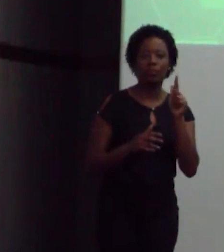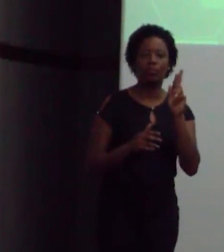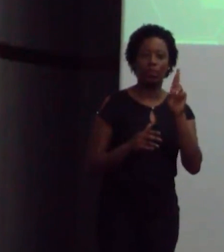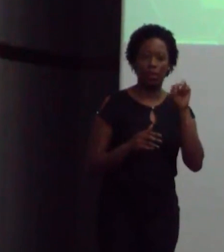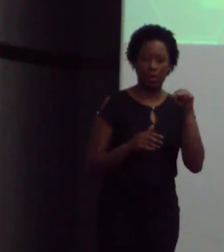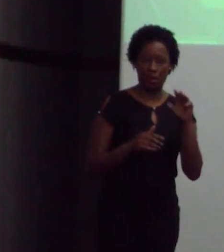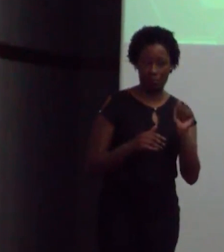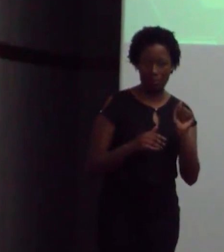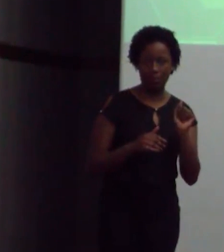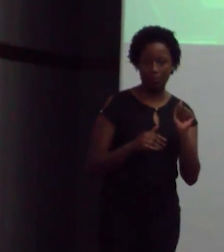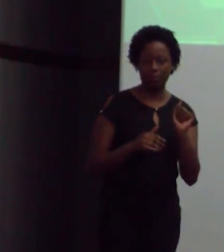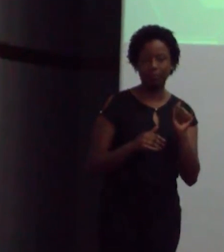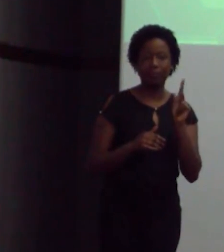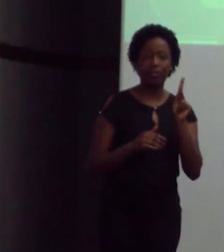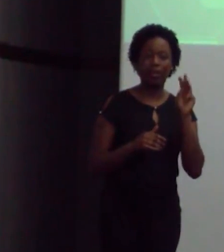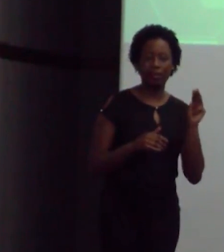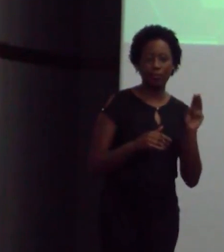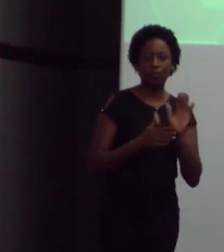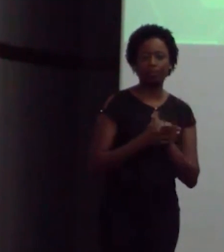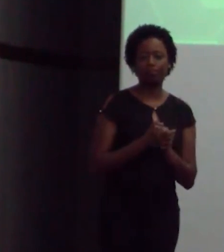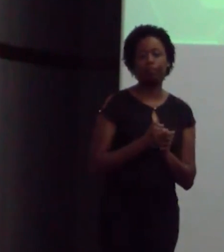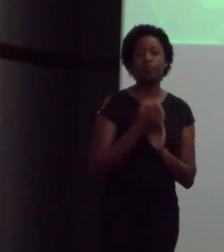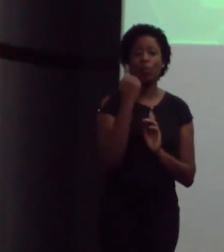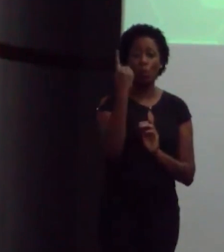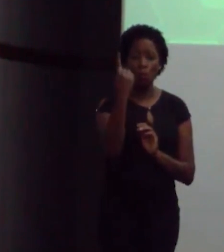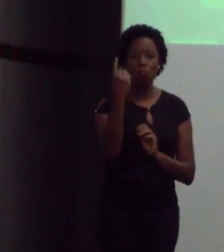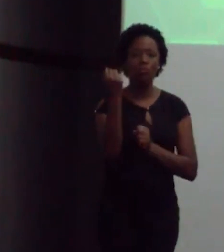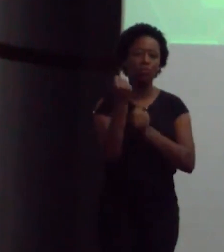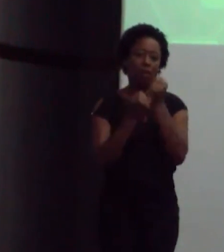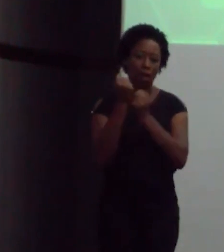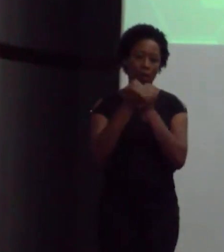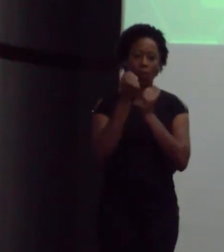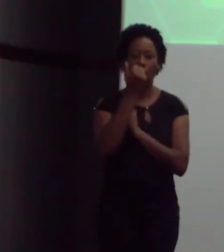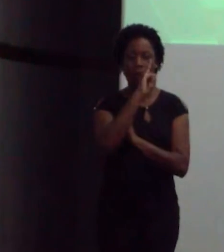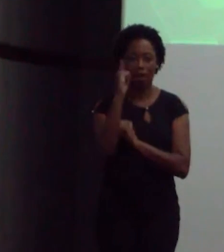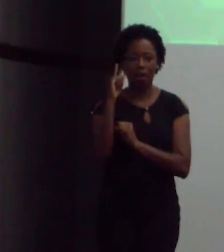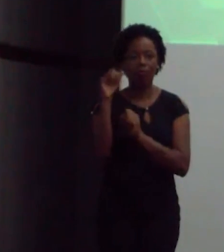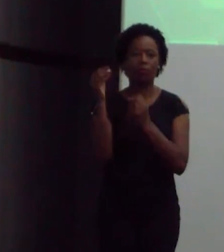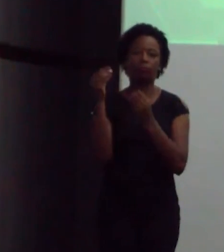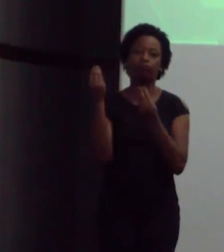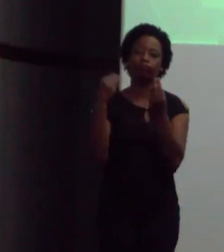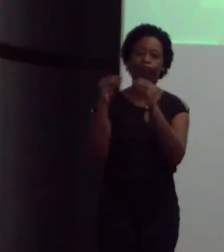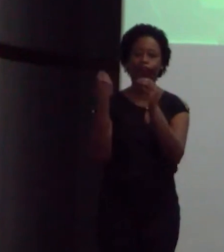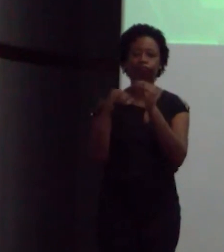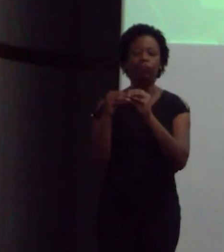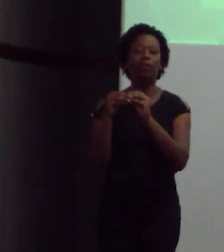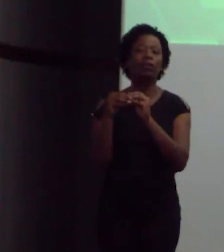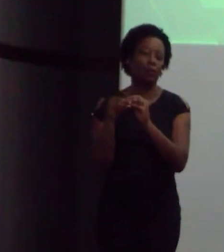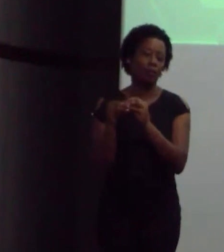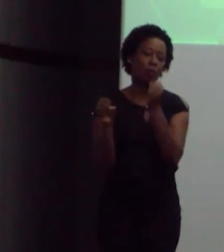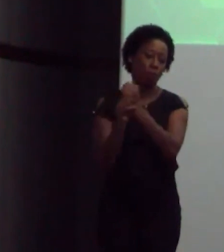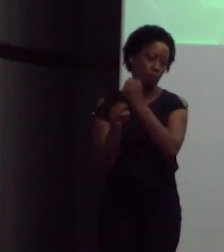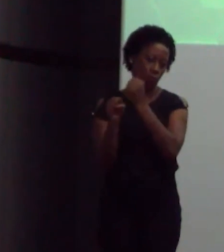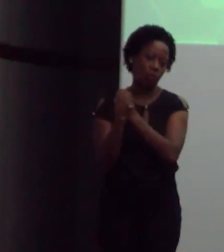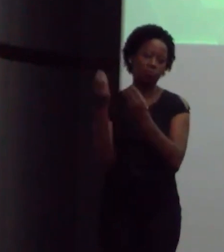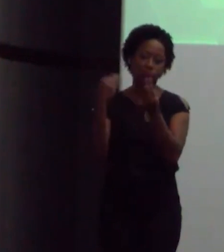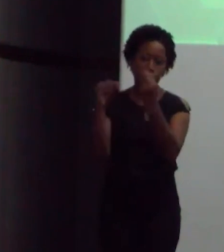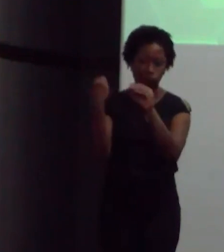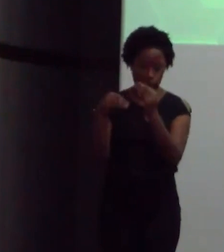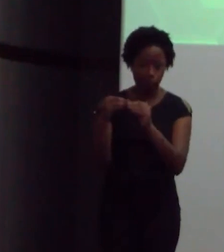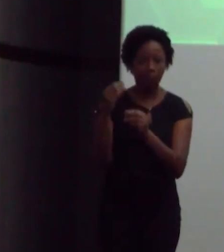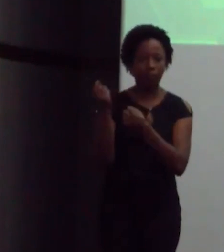carro elétrico, para ser fabricado, então, quando a gente olha isso aqui, é o que a chama na vida útil, desde a fabricação do carro até a sua